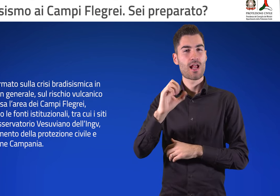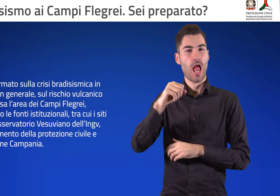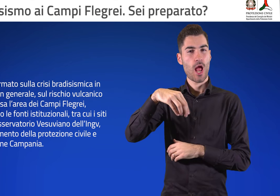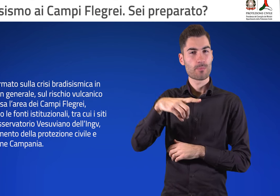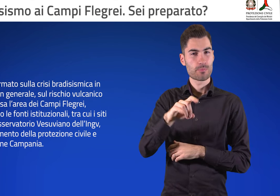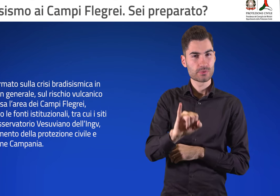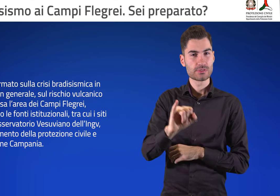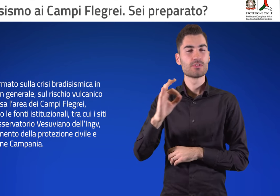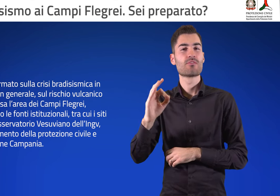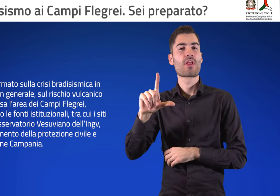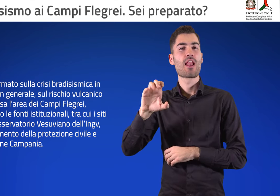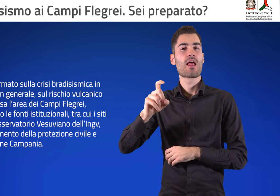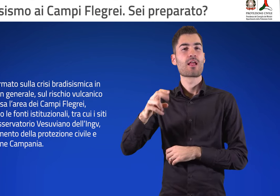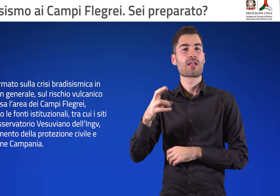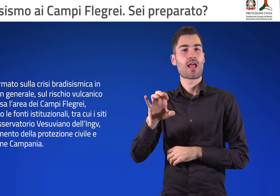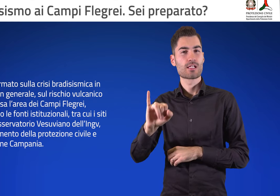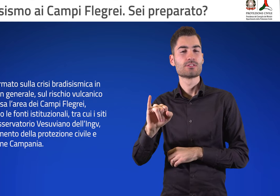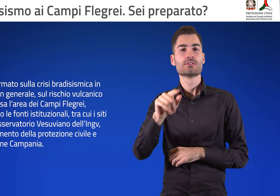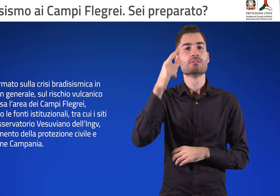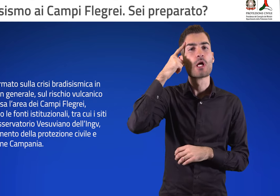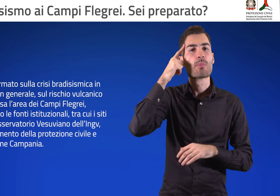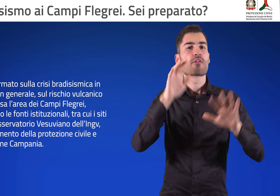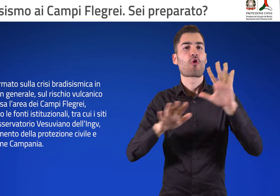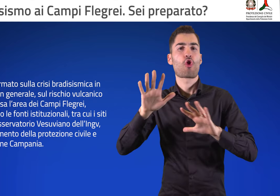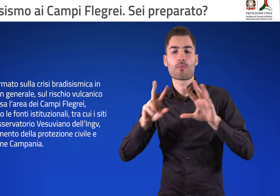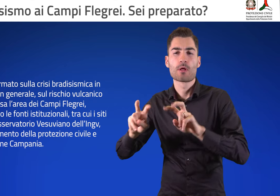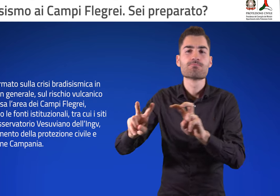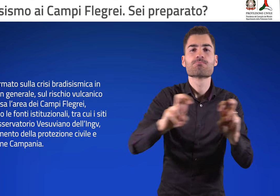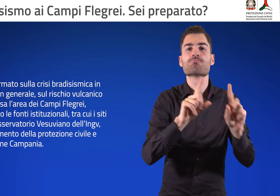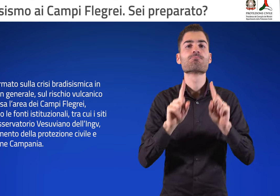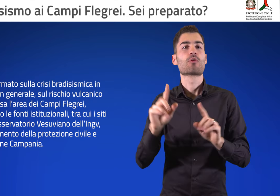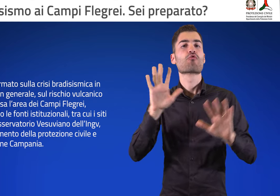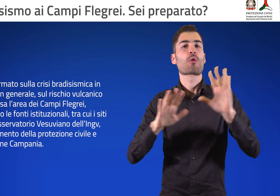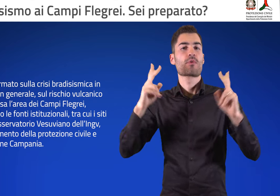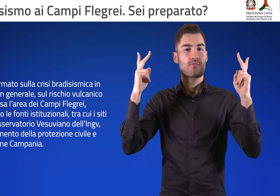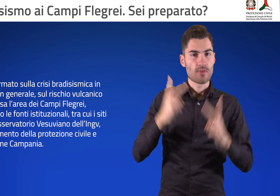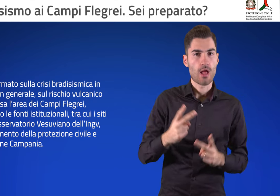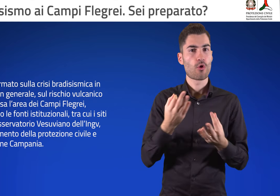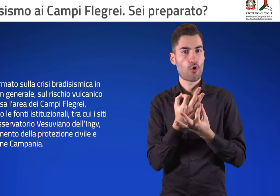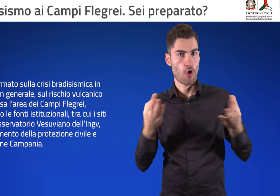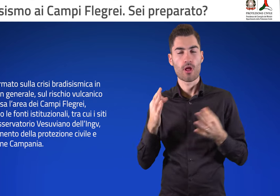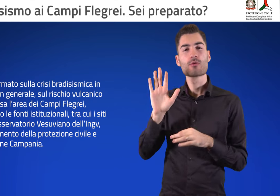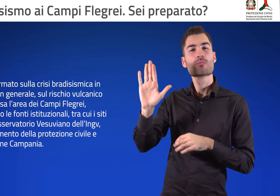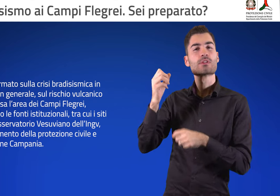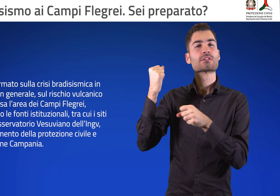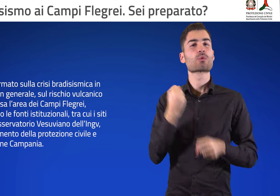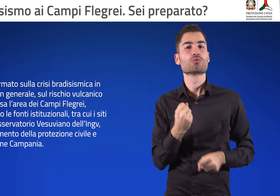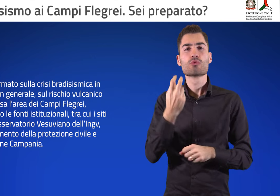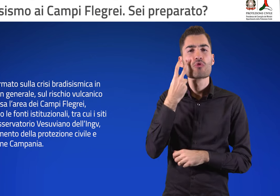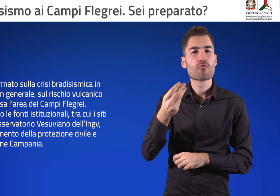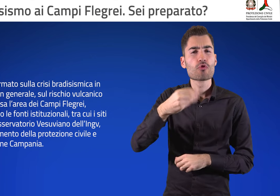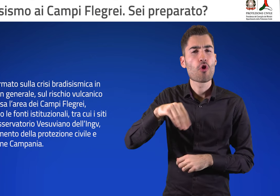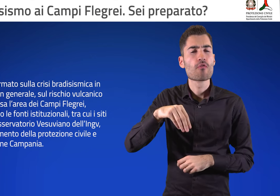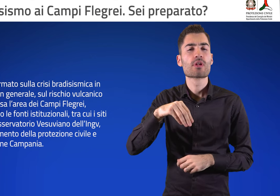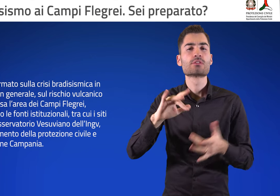rischio vulcanico che interessa l'area dei Campi Flegrei, consultando le fonti istituzionali tra cui i siti web dell